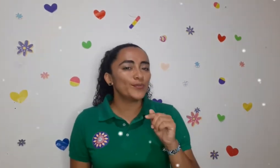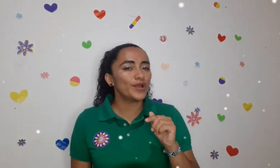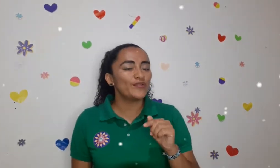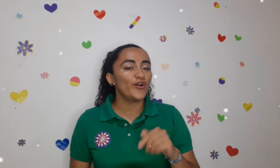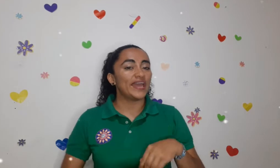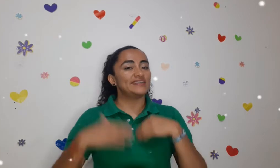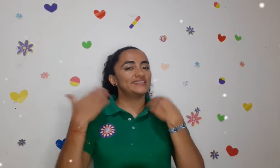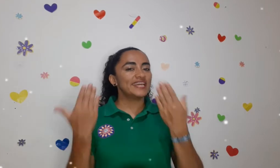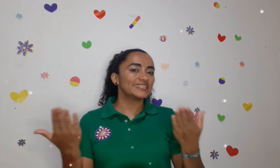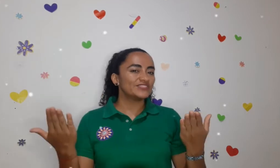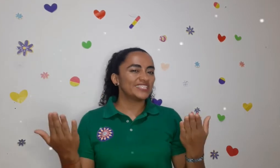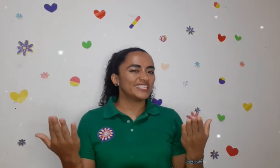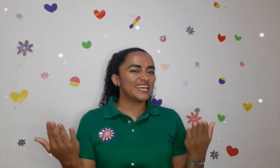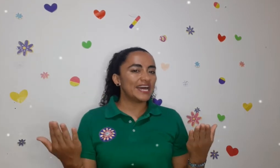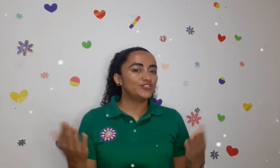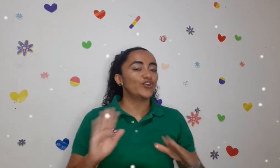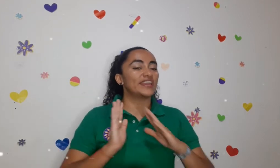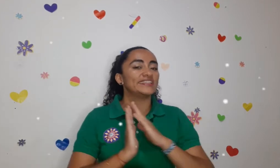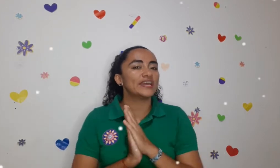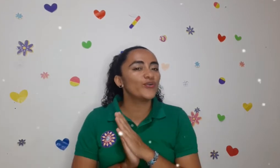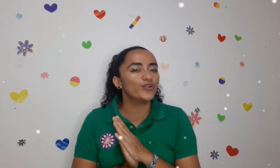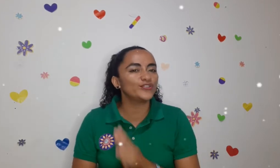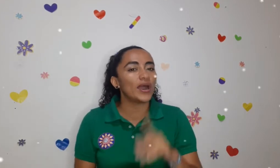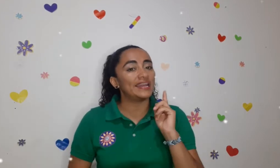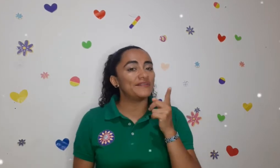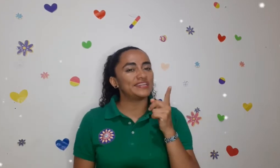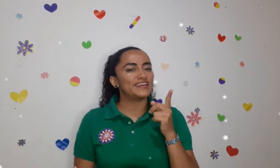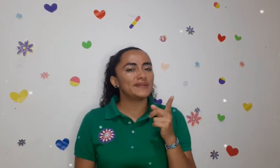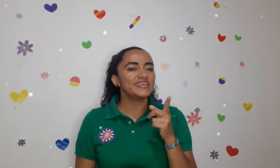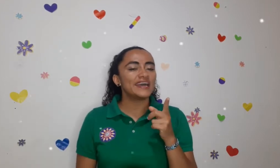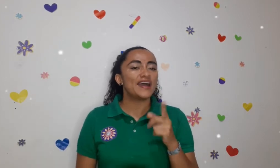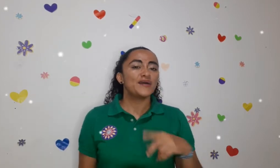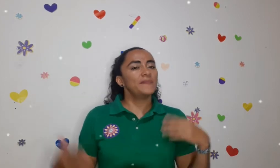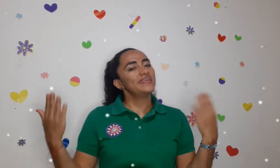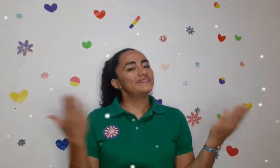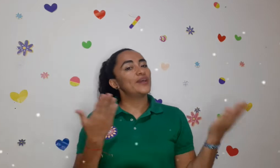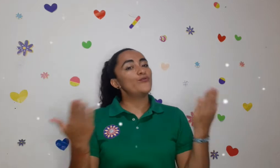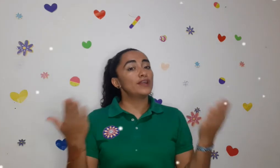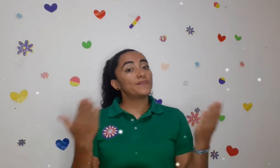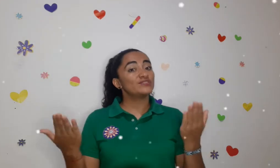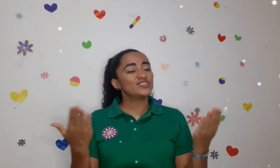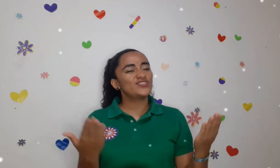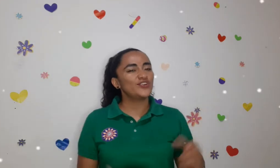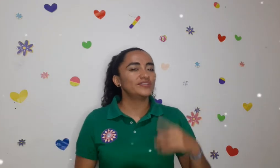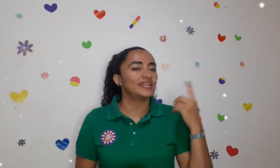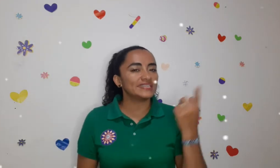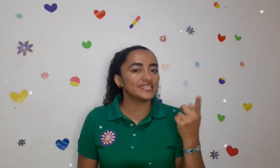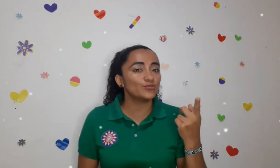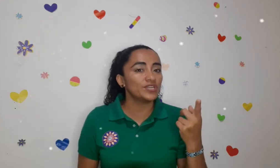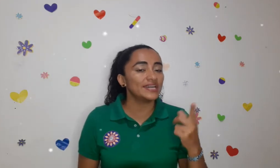pueblo en ciertas fechas del año rinde culto a la Virgen María mediante una procesión de la estatuilla